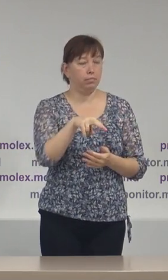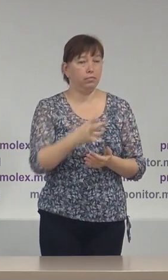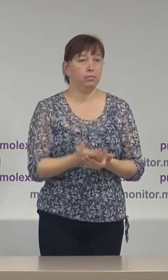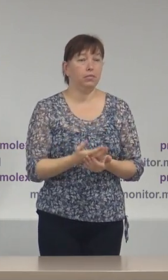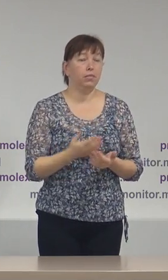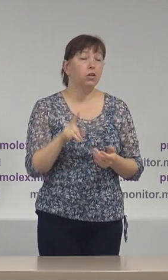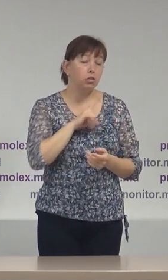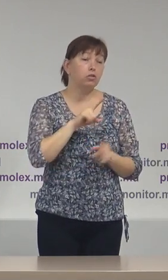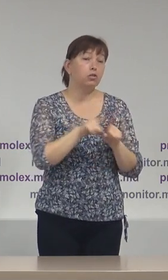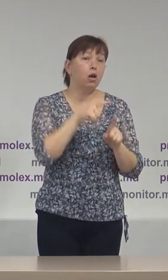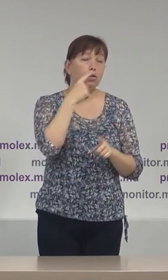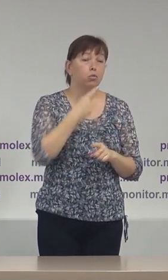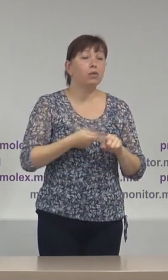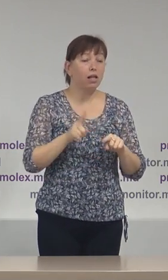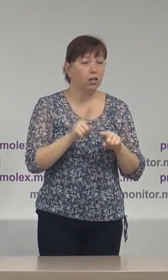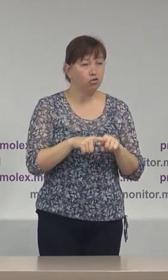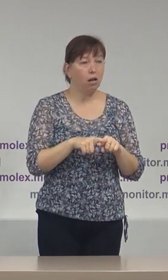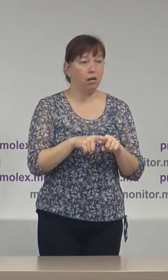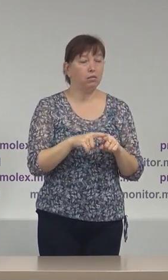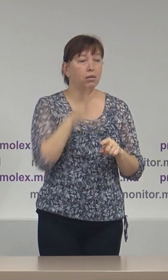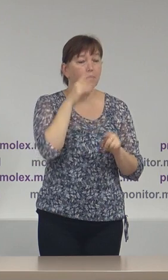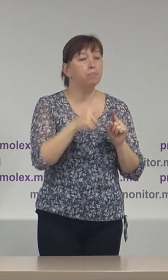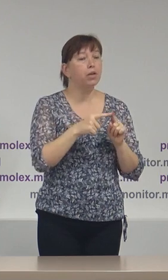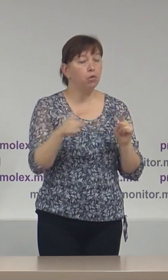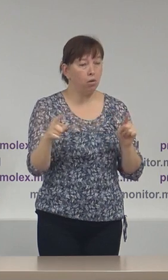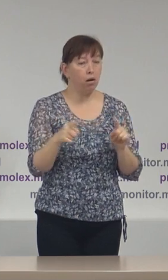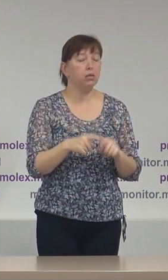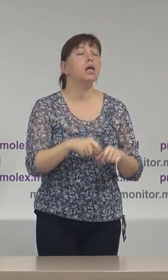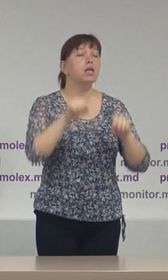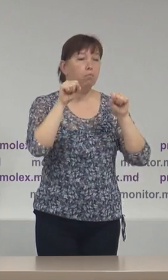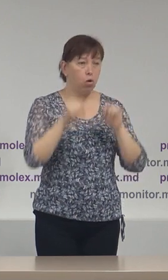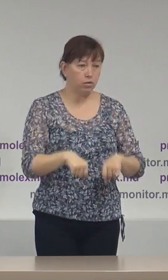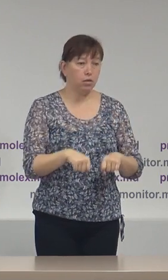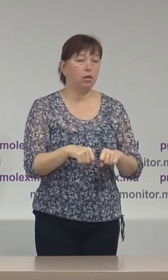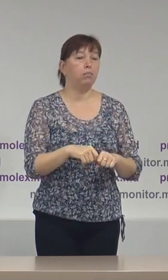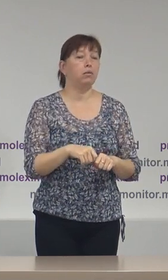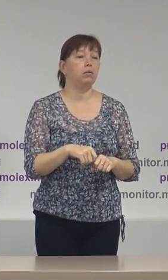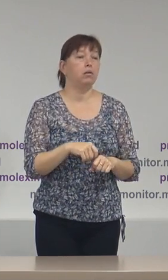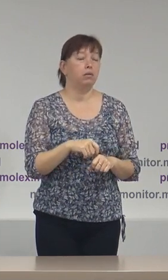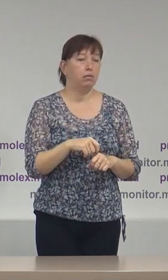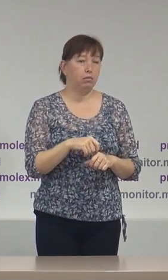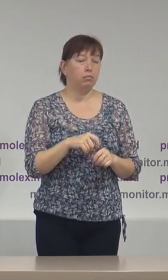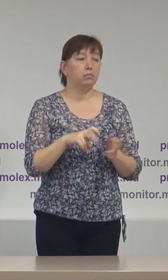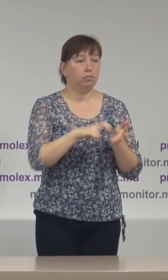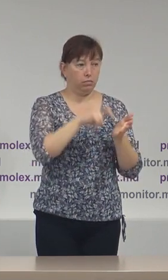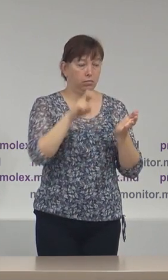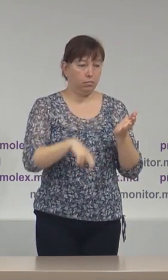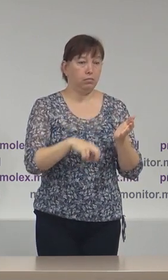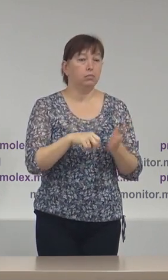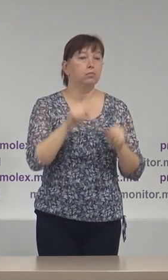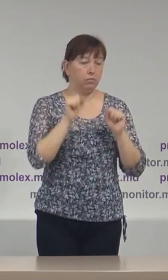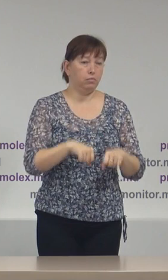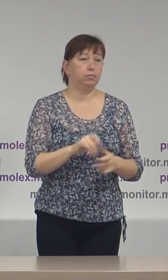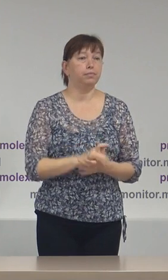Și a spus că în această perioadă este posibil și poate fi aplicată situația de